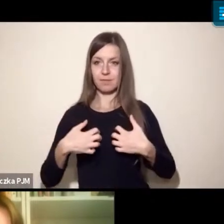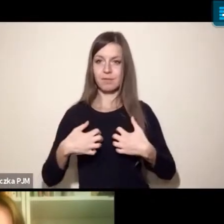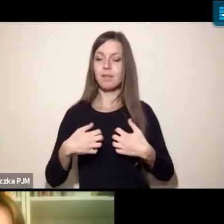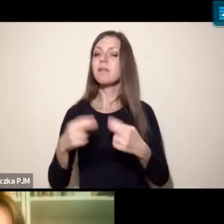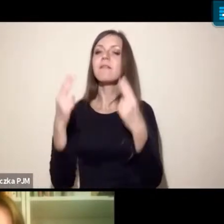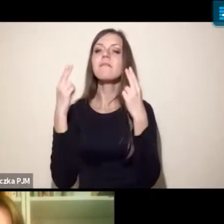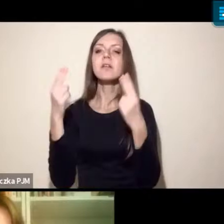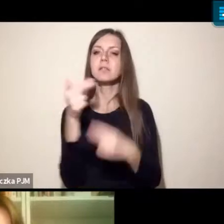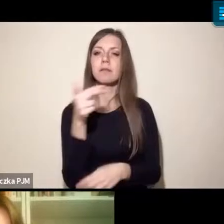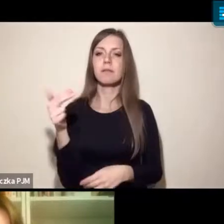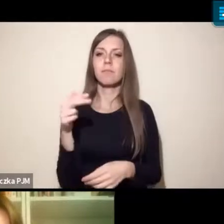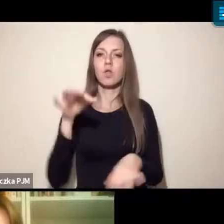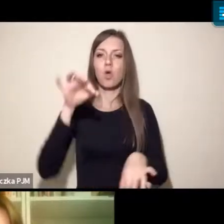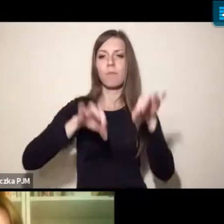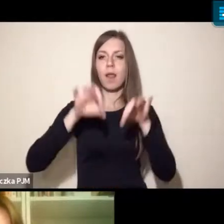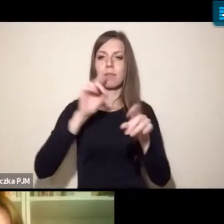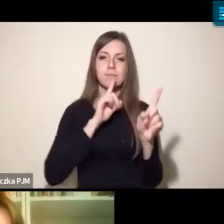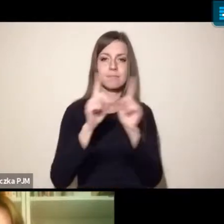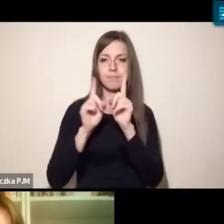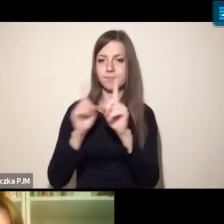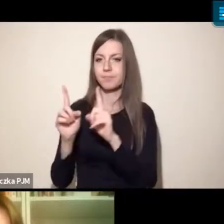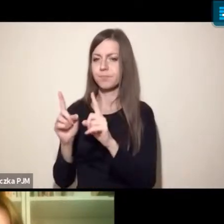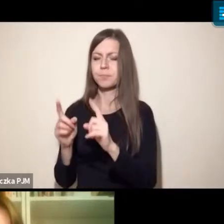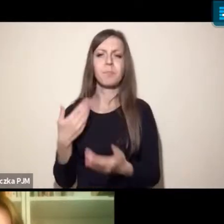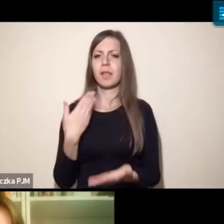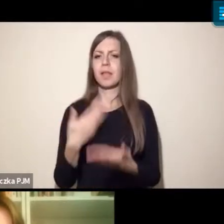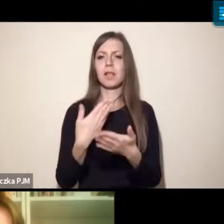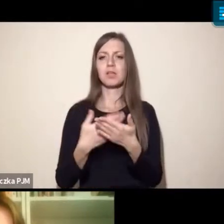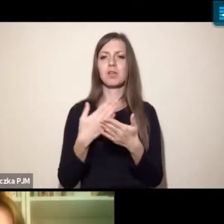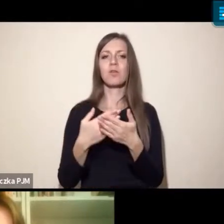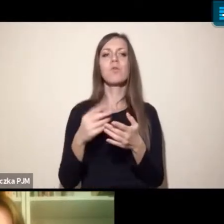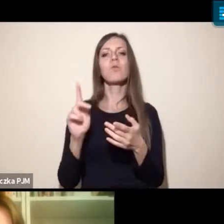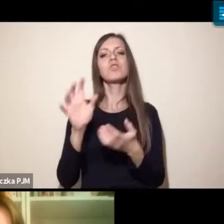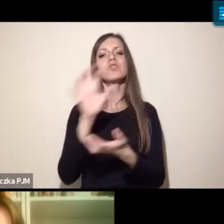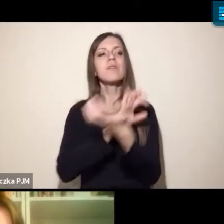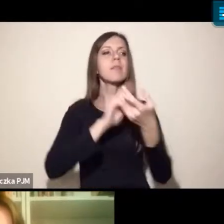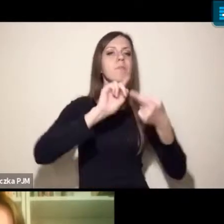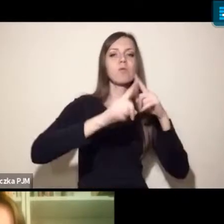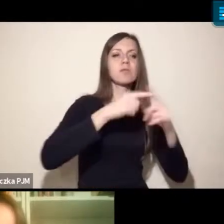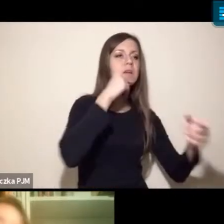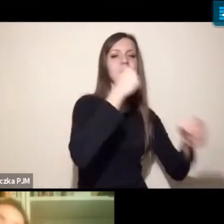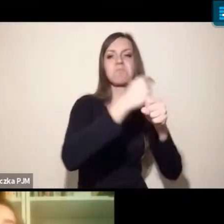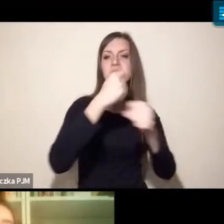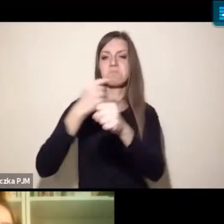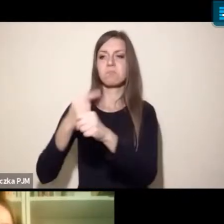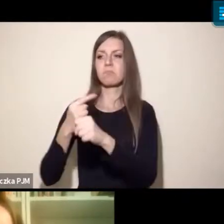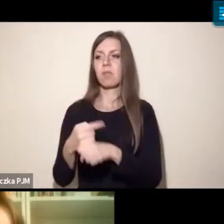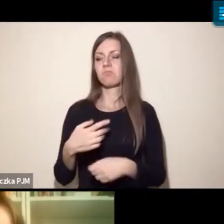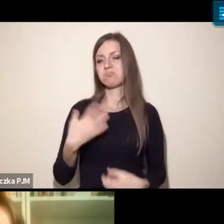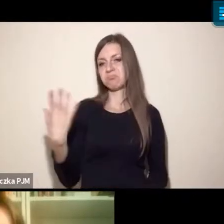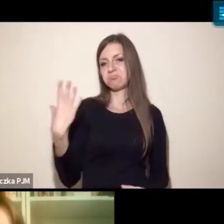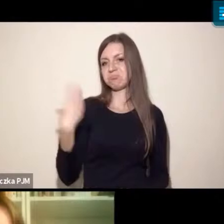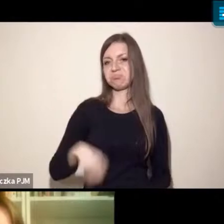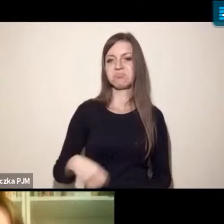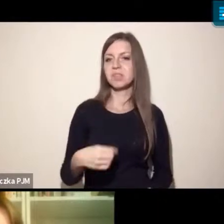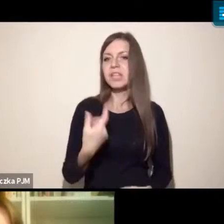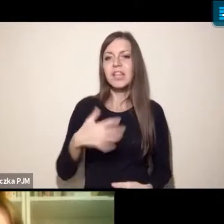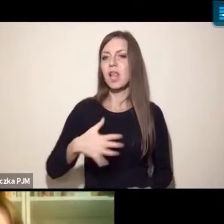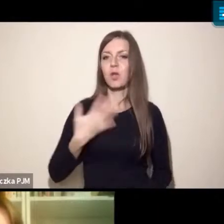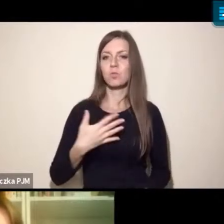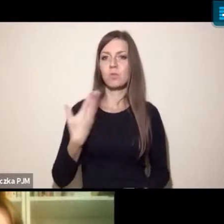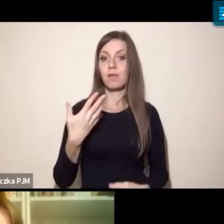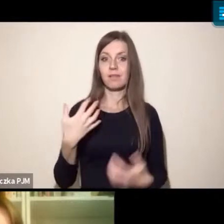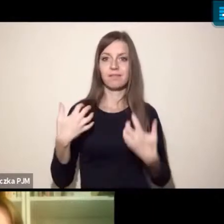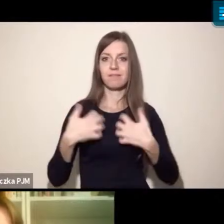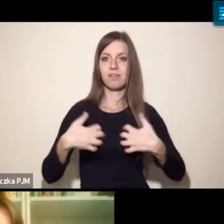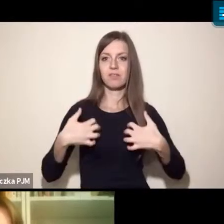najważniejszych tematów w obradach. Dlaczego światowi decydenci i polityczki nadal nie zauważają roli rolnictwa zwierzęcego w